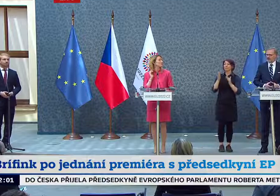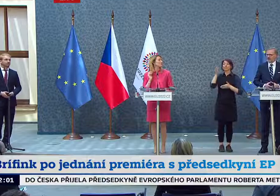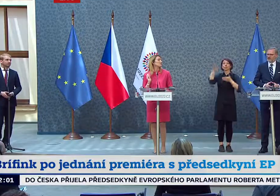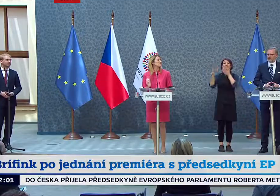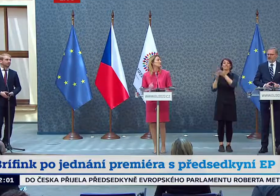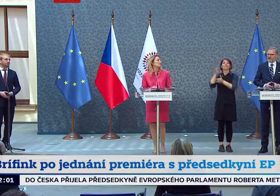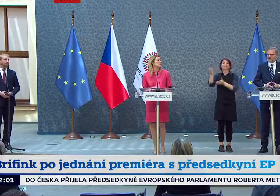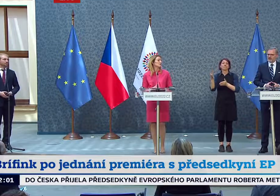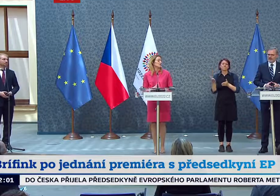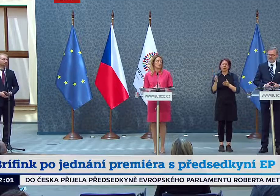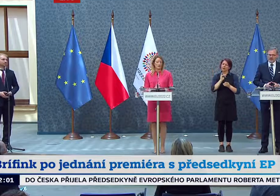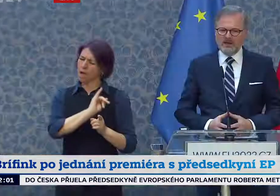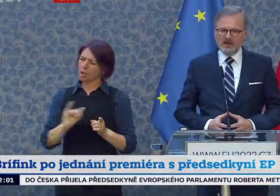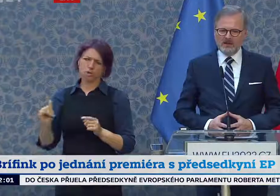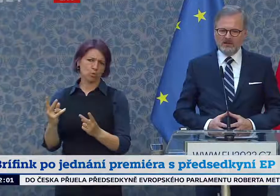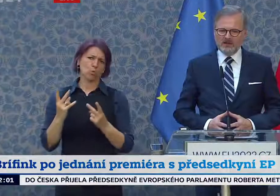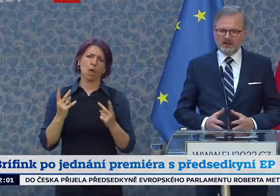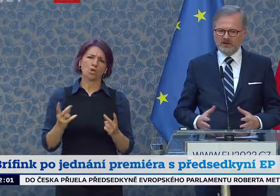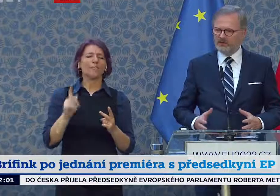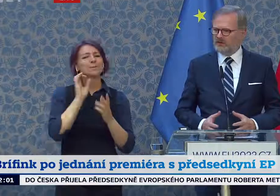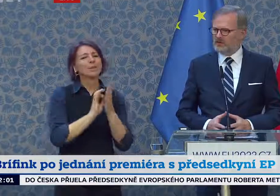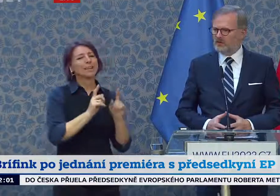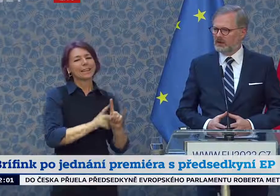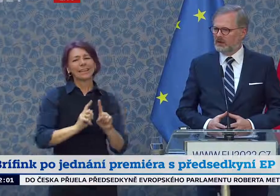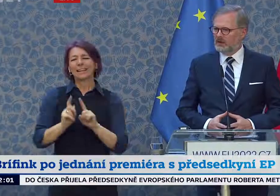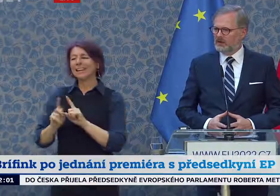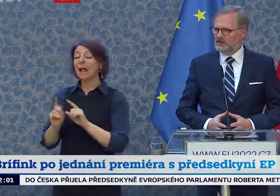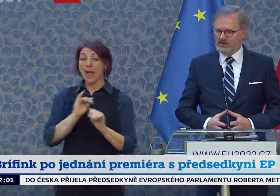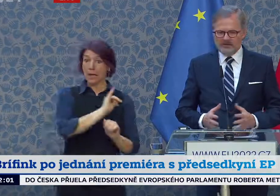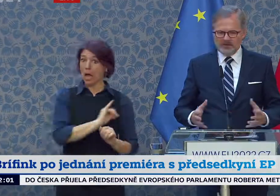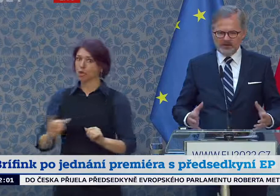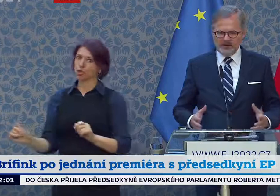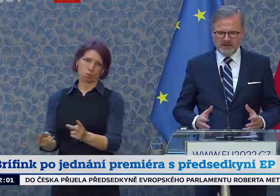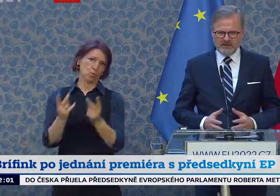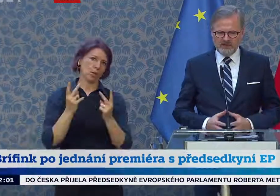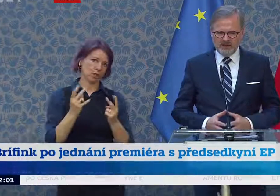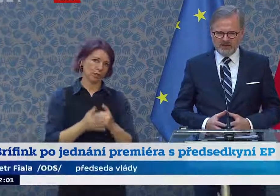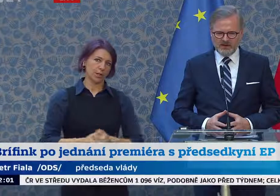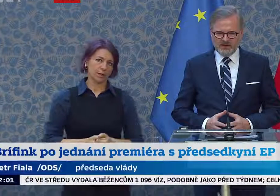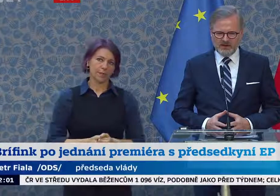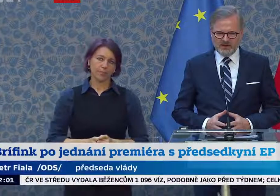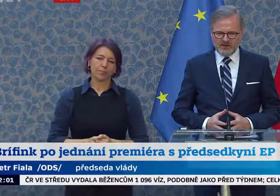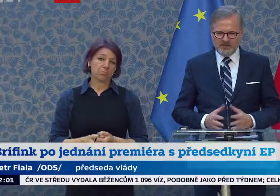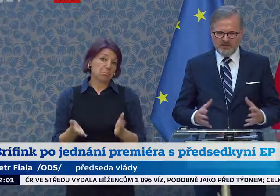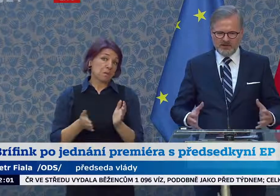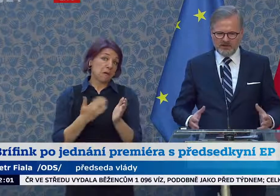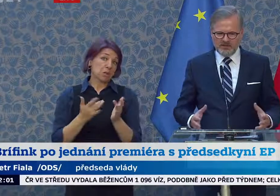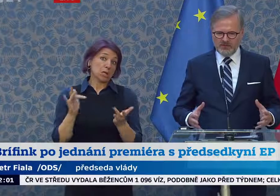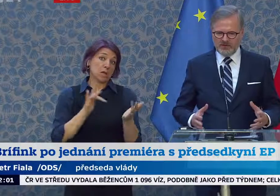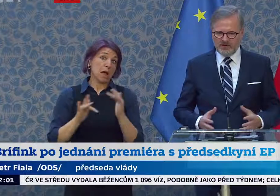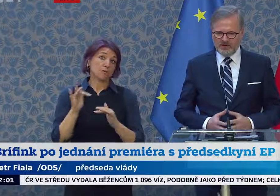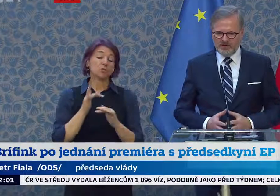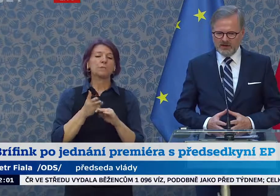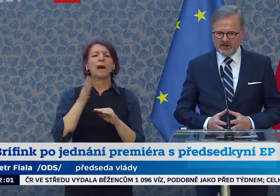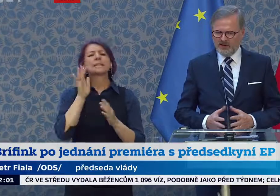odehrává v jiném kontextu, ale všechny jsou důležité. Je důležitá návštěva, která třeba míří do